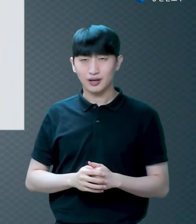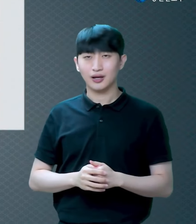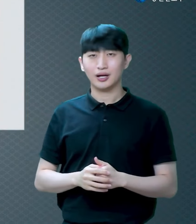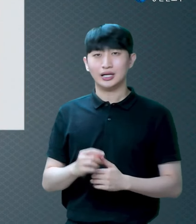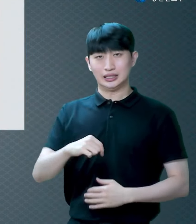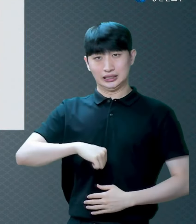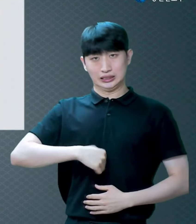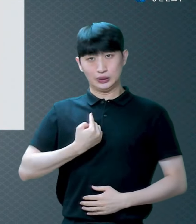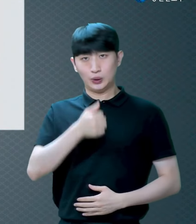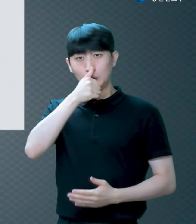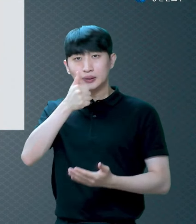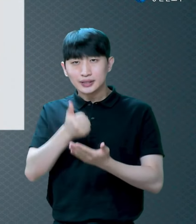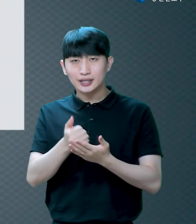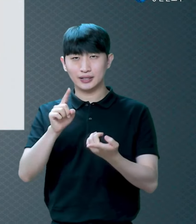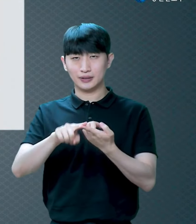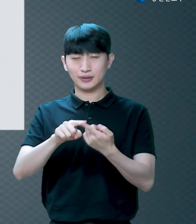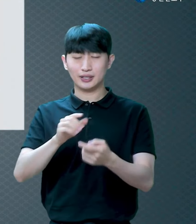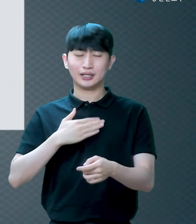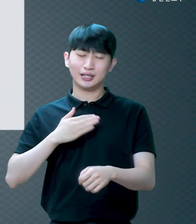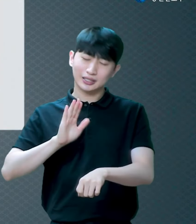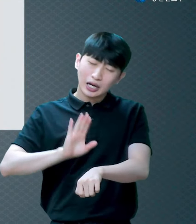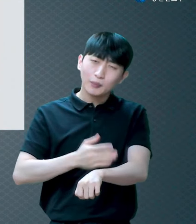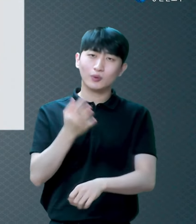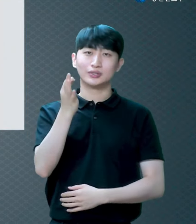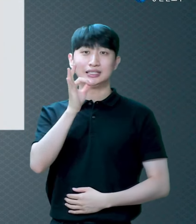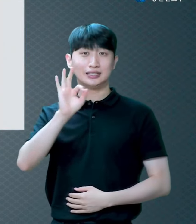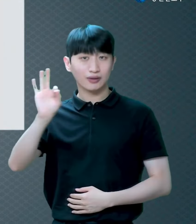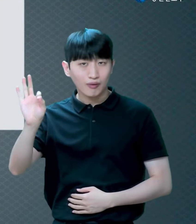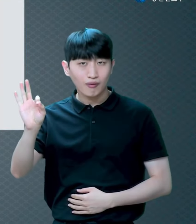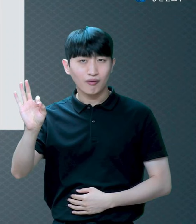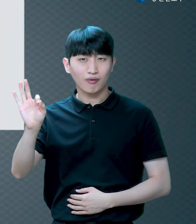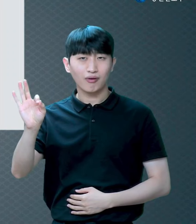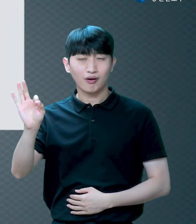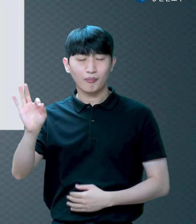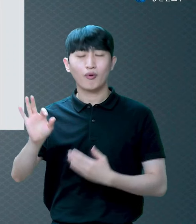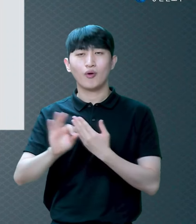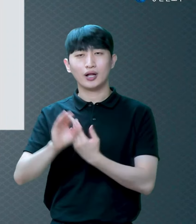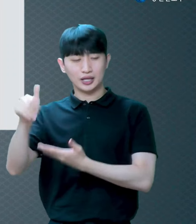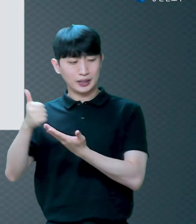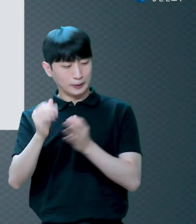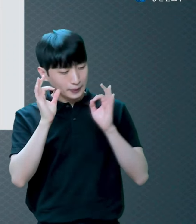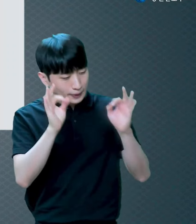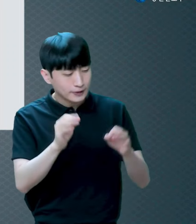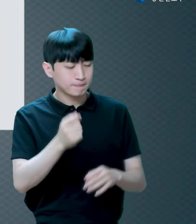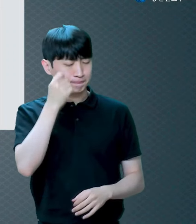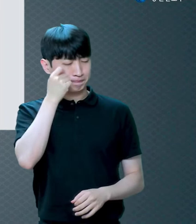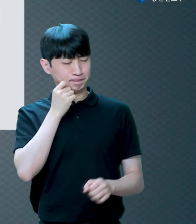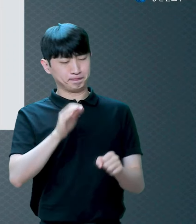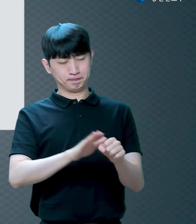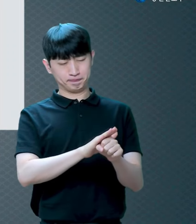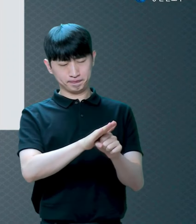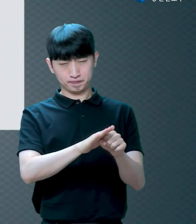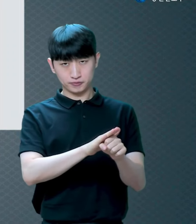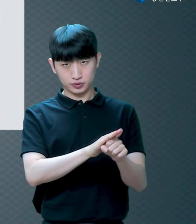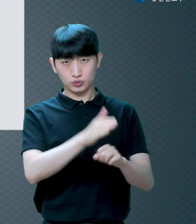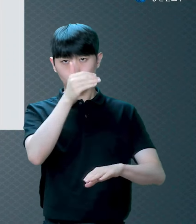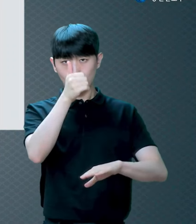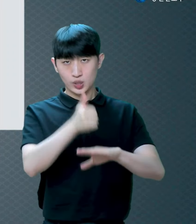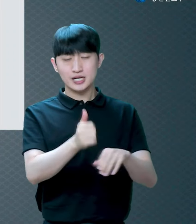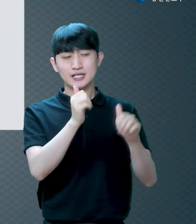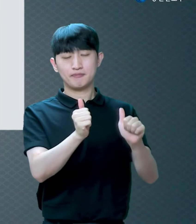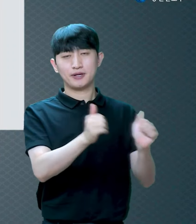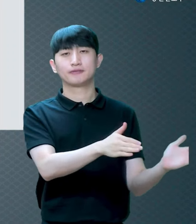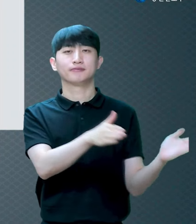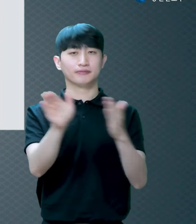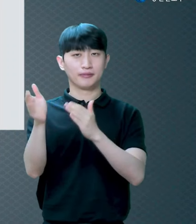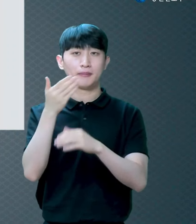여기시면 천국 가는 길이 열리는 거예요 그런데 왜 형통치 못하냐